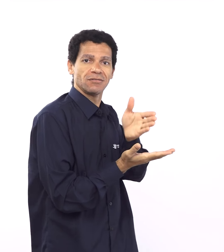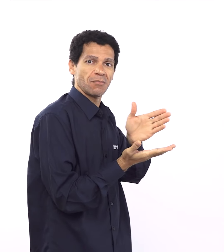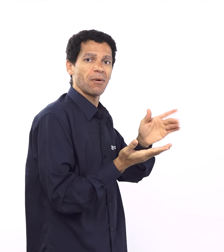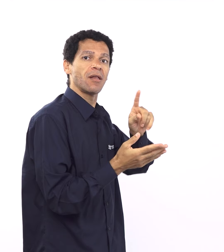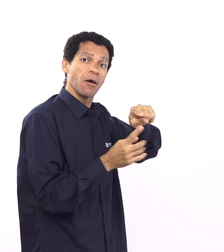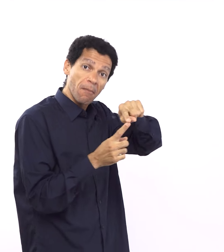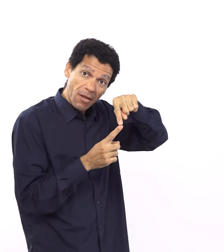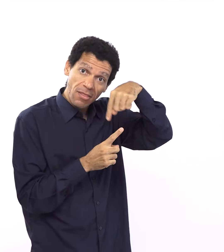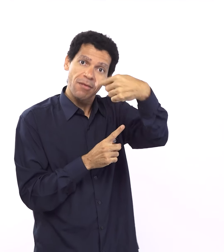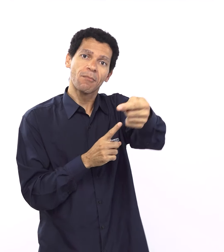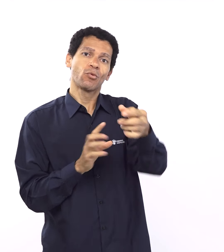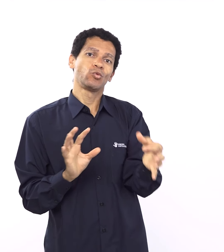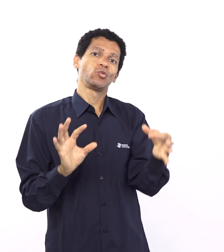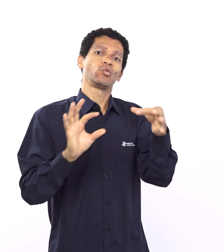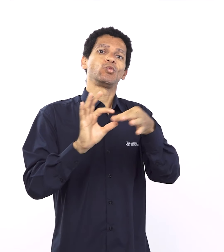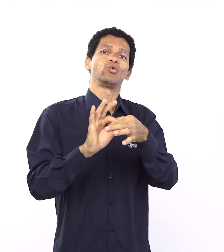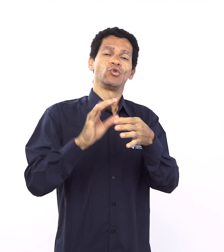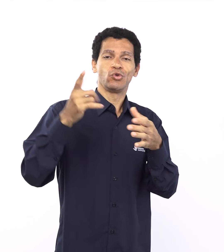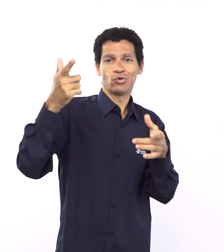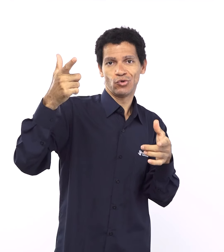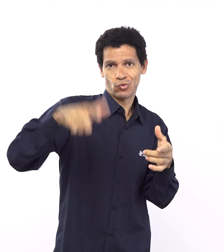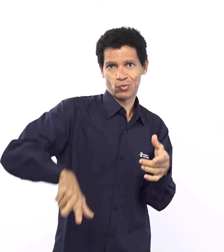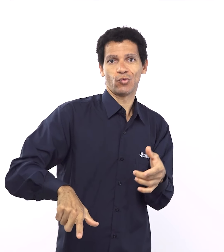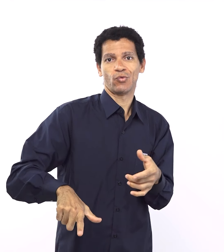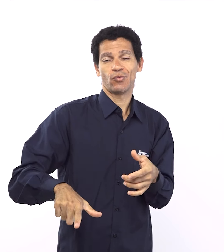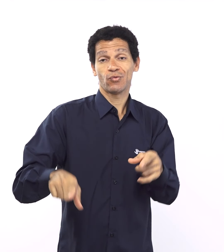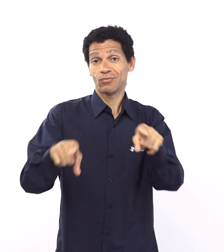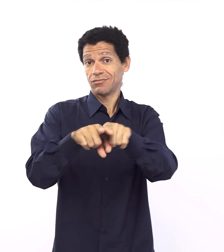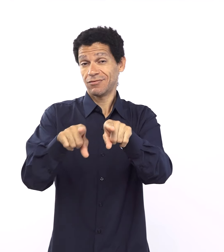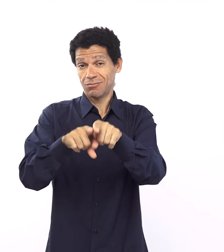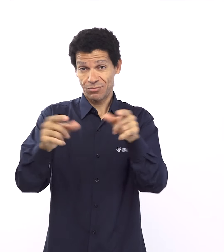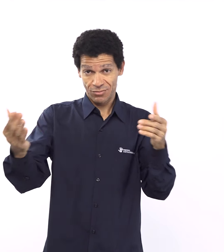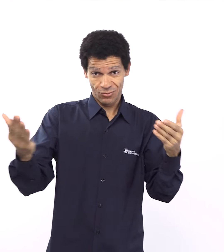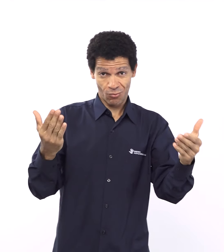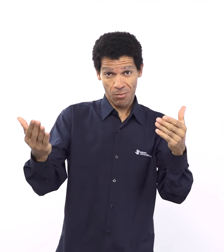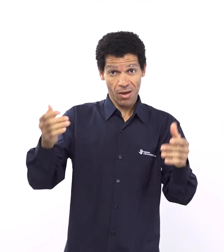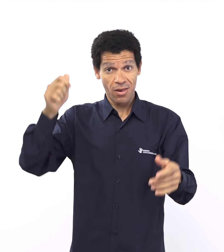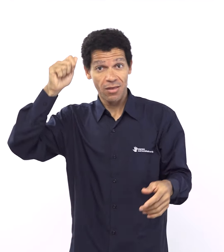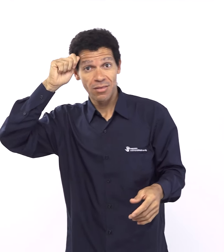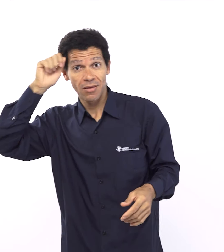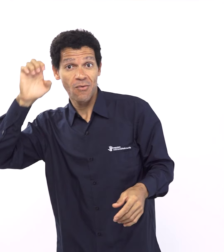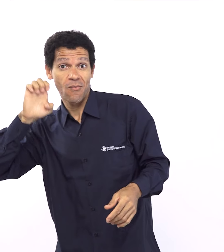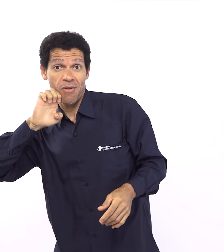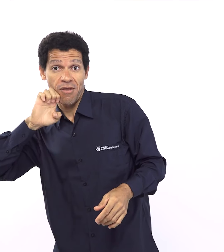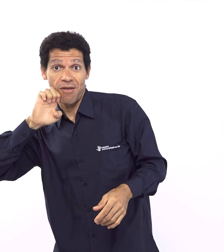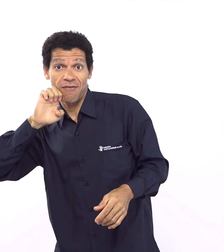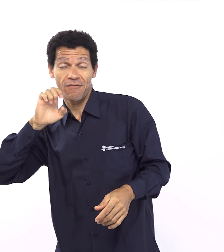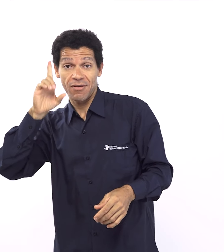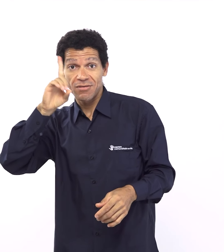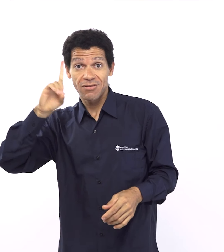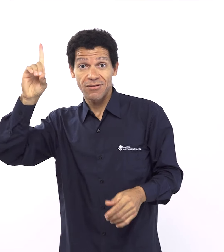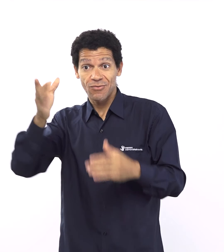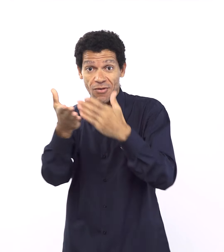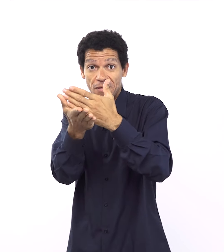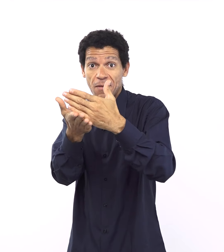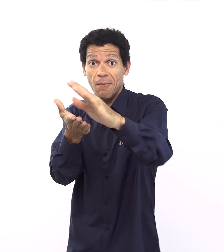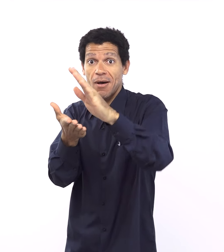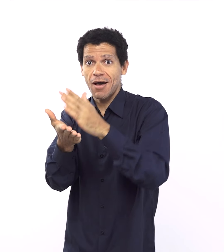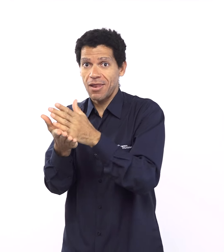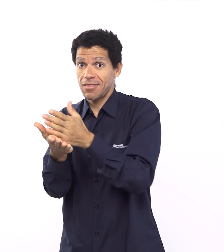só carne. E da mesma forma, a gente vê Abraão sendo separado, depois Israel sendo separado, mas sempre com o propósito